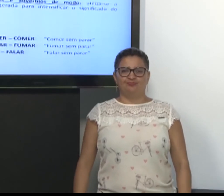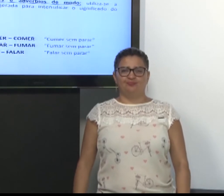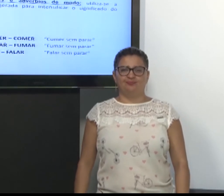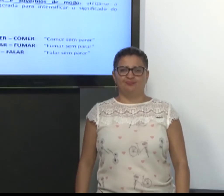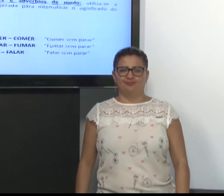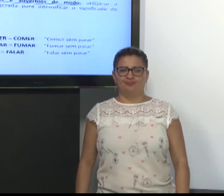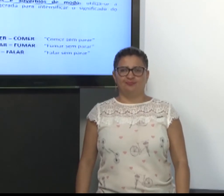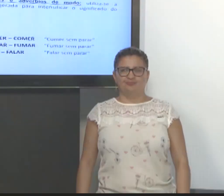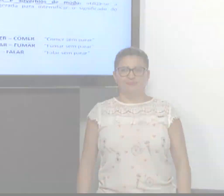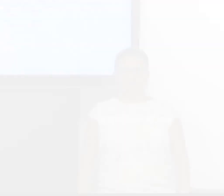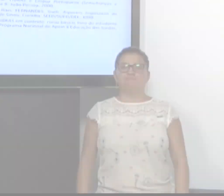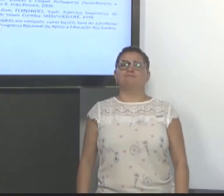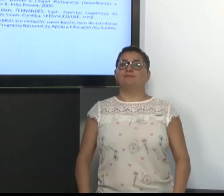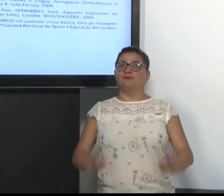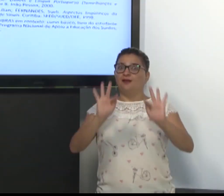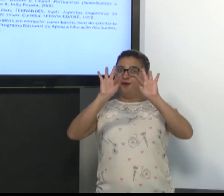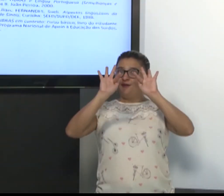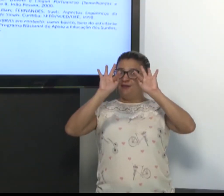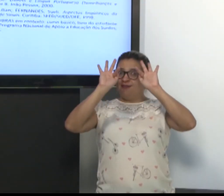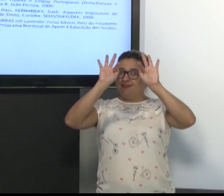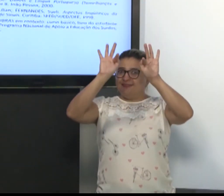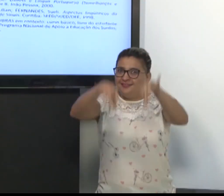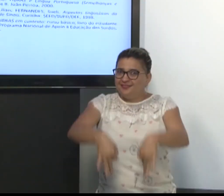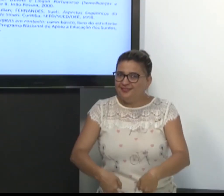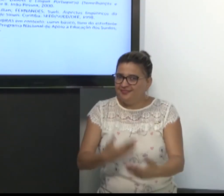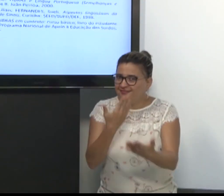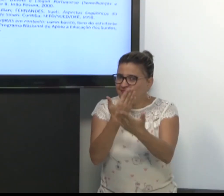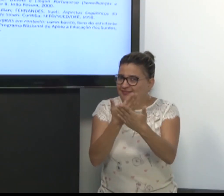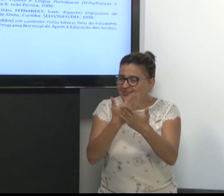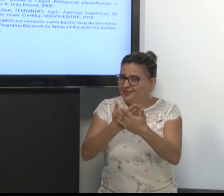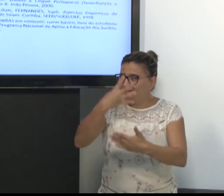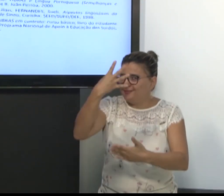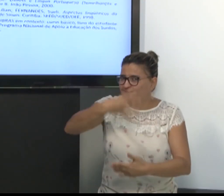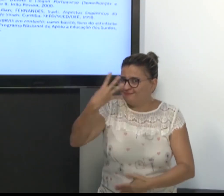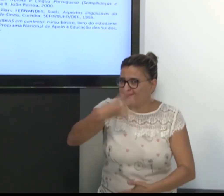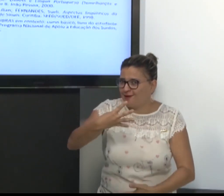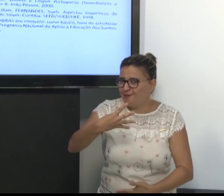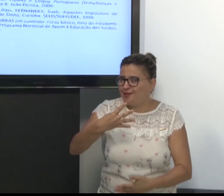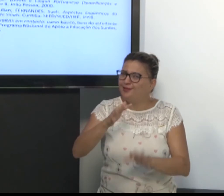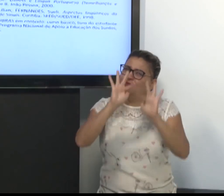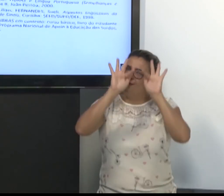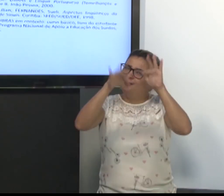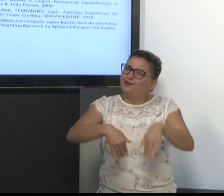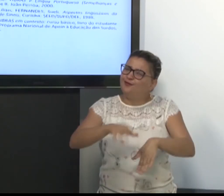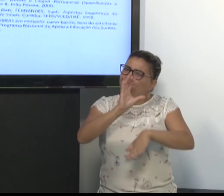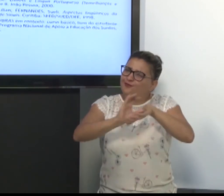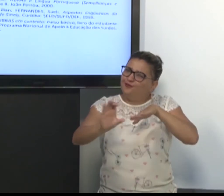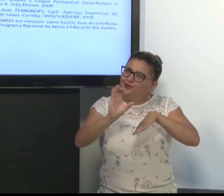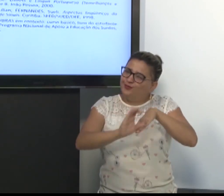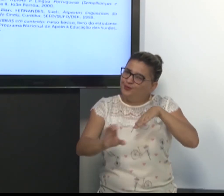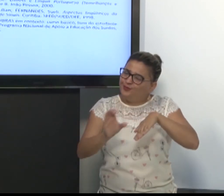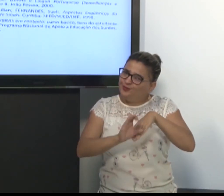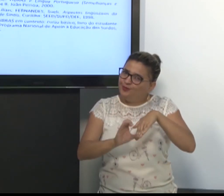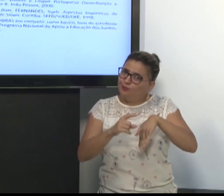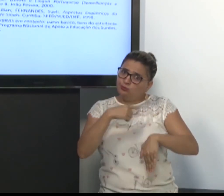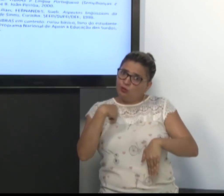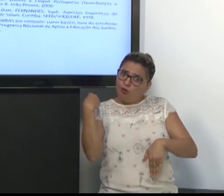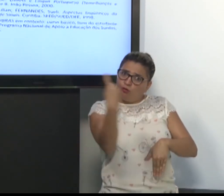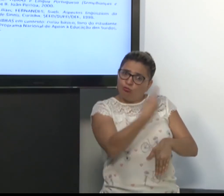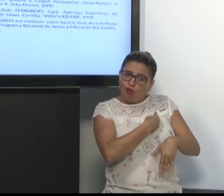Então, nós estamos finalizando a nossa aula 4. Finalizando também o curso. E nós,